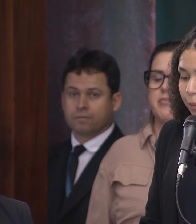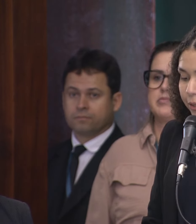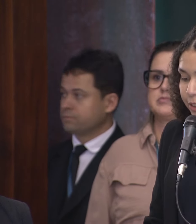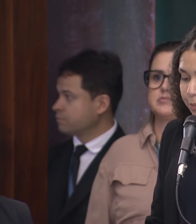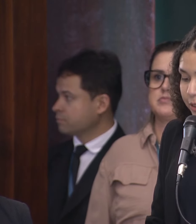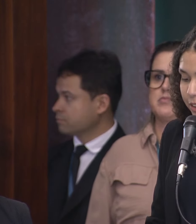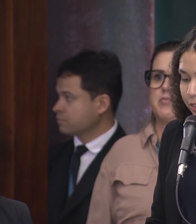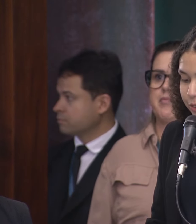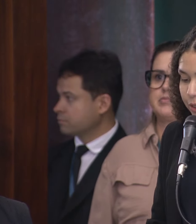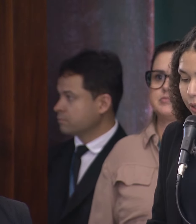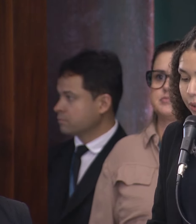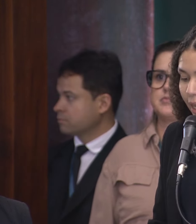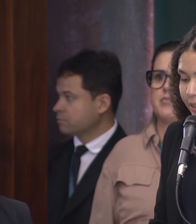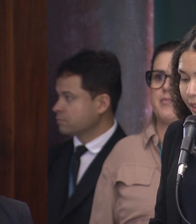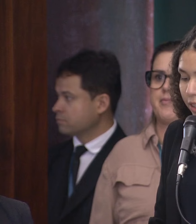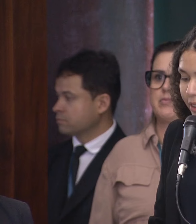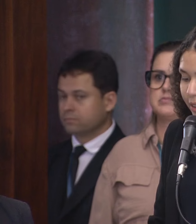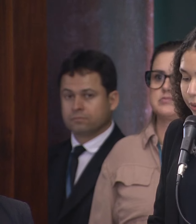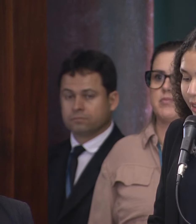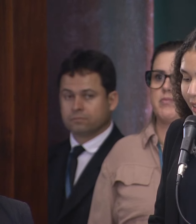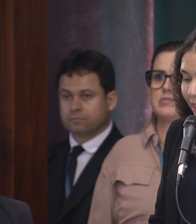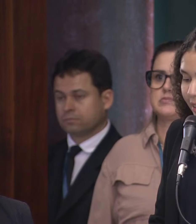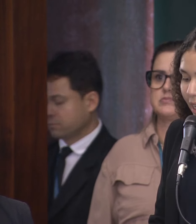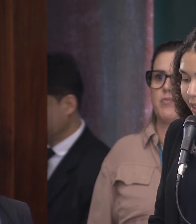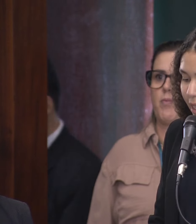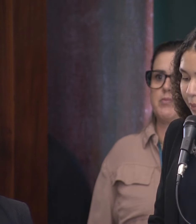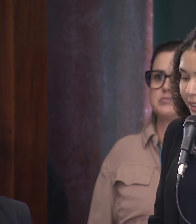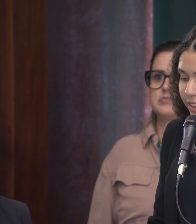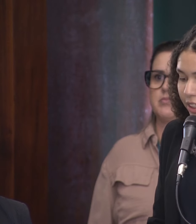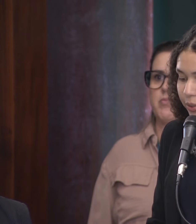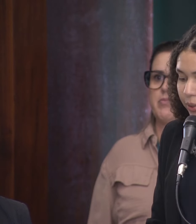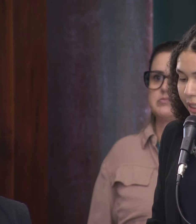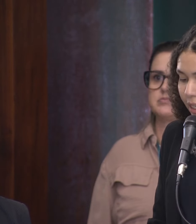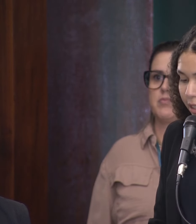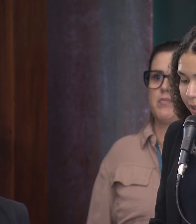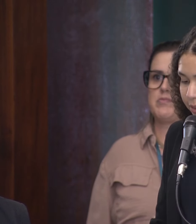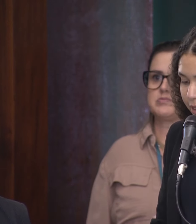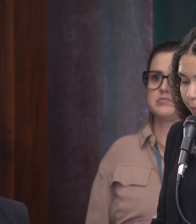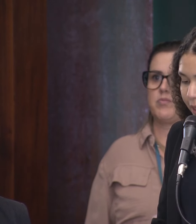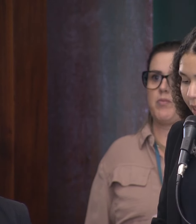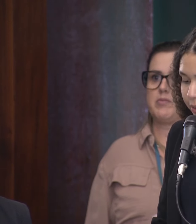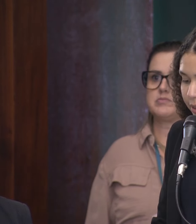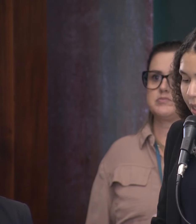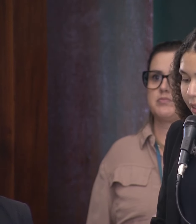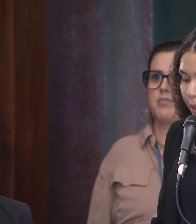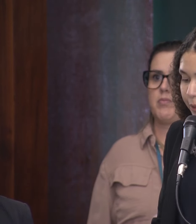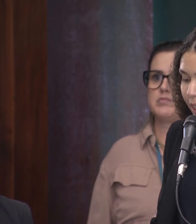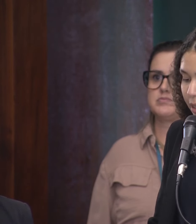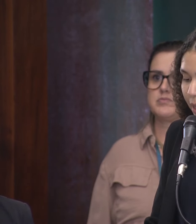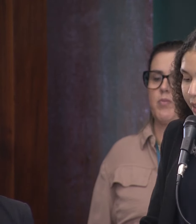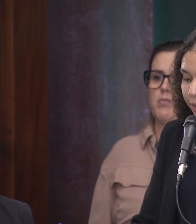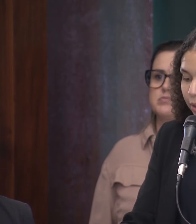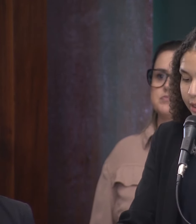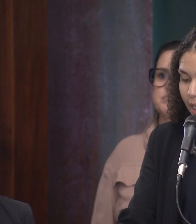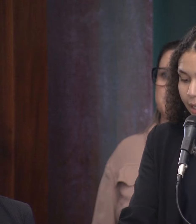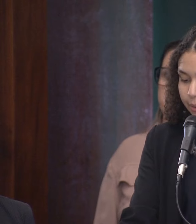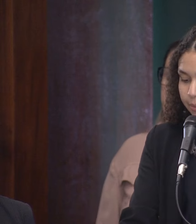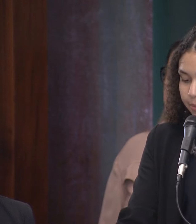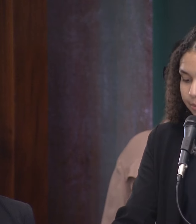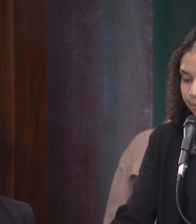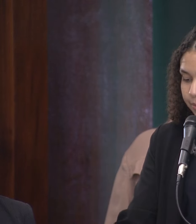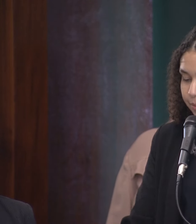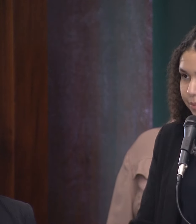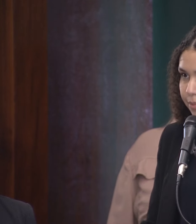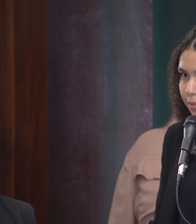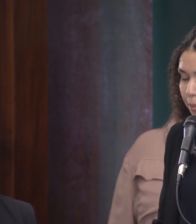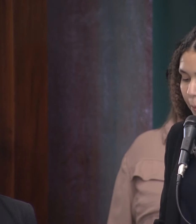Compõe o dispositivo de honra a senhora segunda secretária da mesa diretora da Câmara dos Deputados, deputada Maria do Rosário.